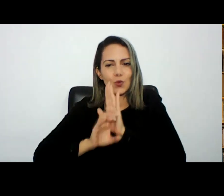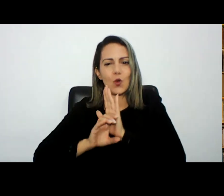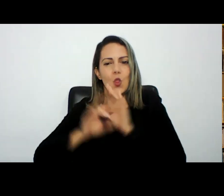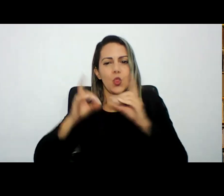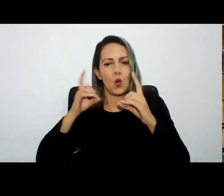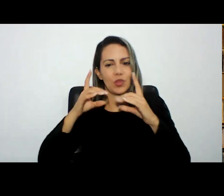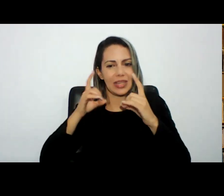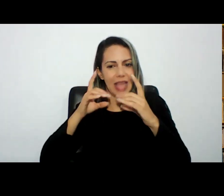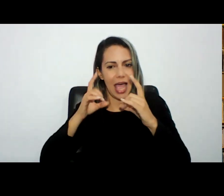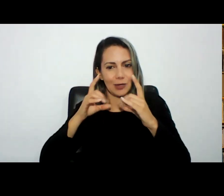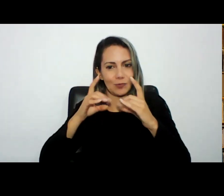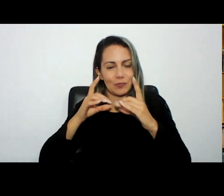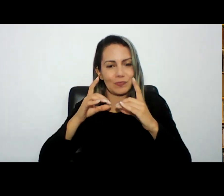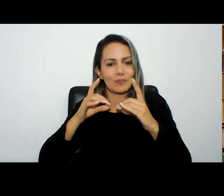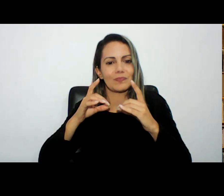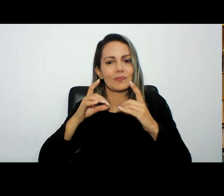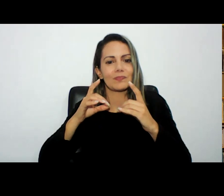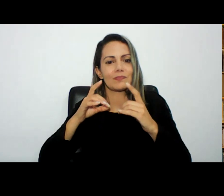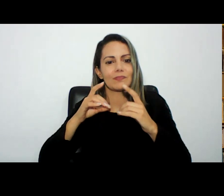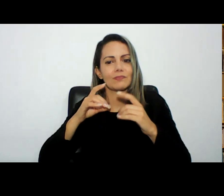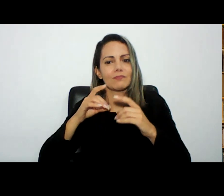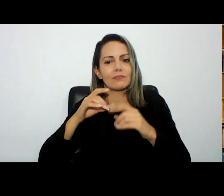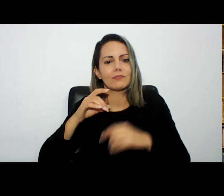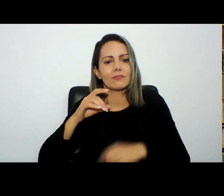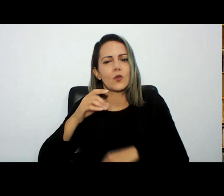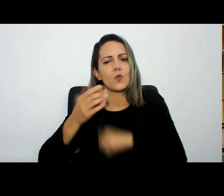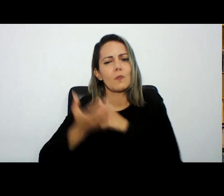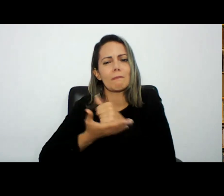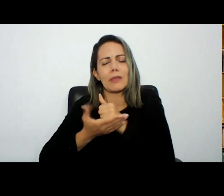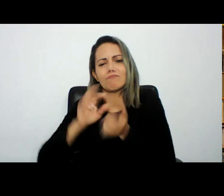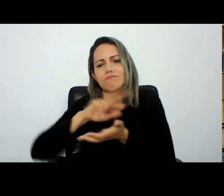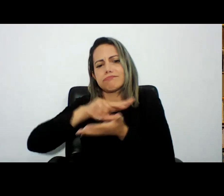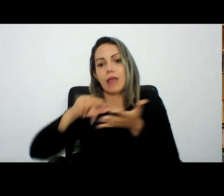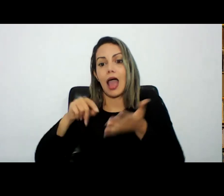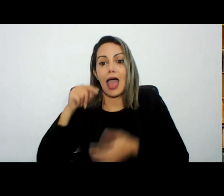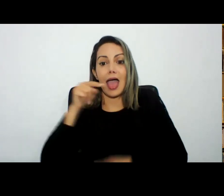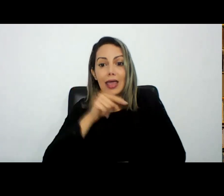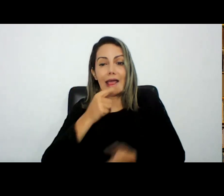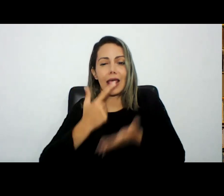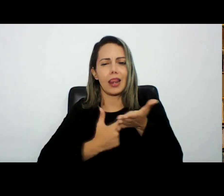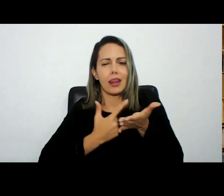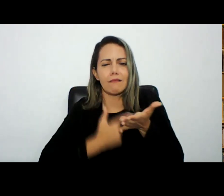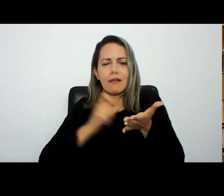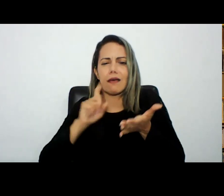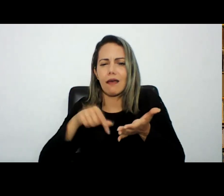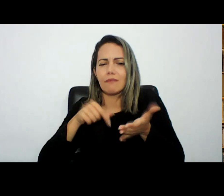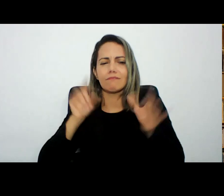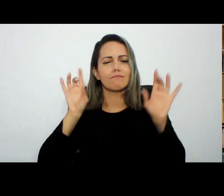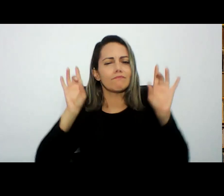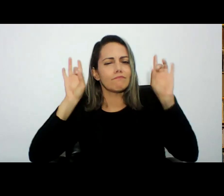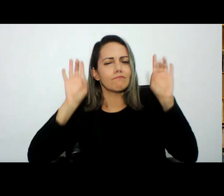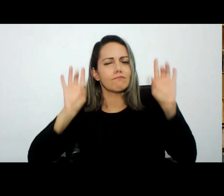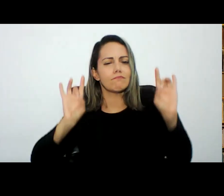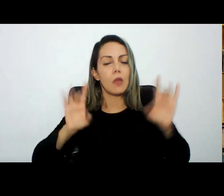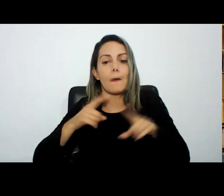princípios dos mais diversos sem utilidade esse livro é fundamental porque ele representa nessas